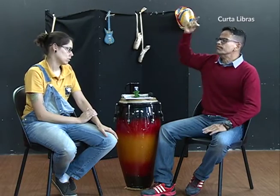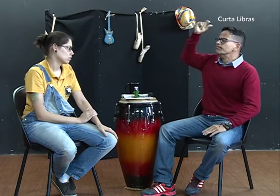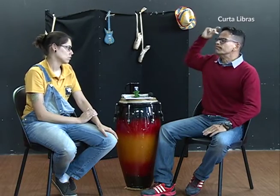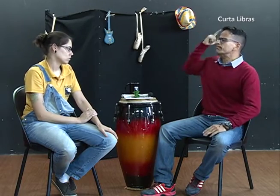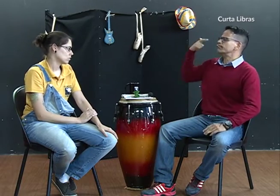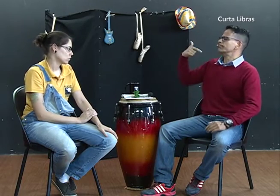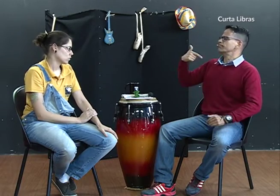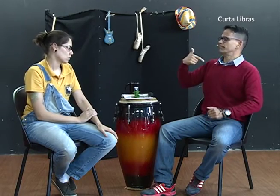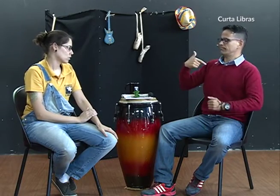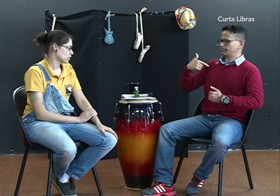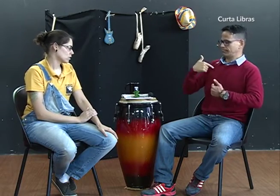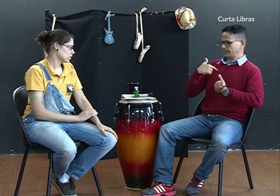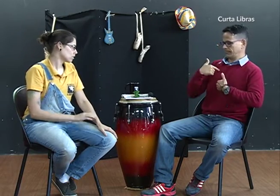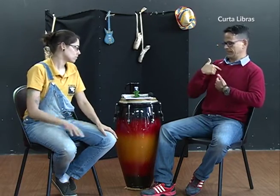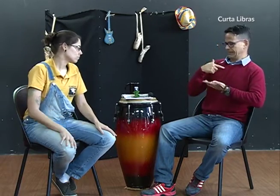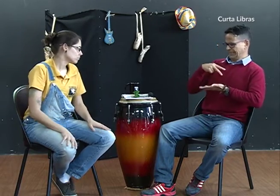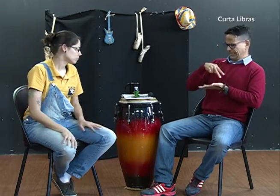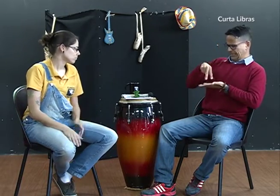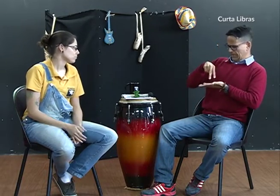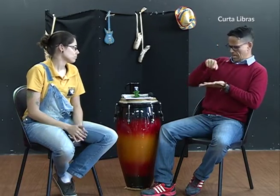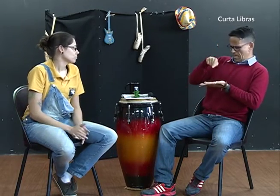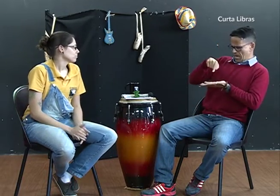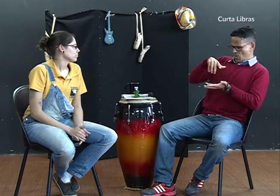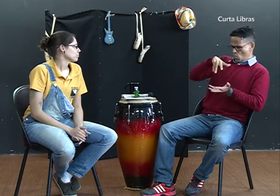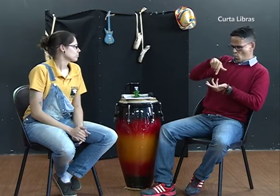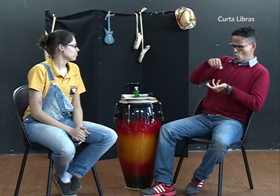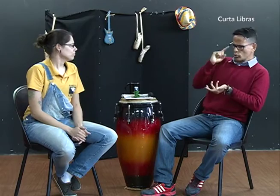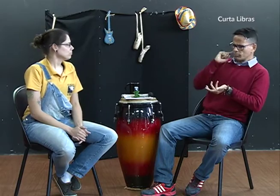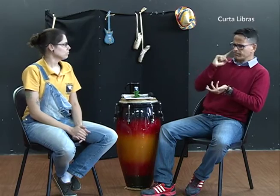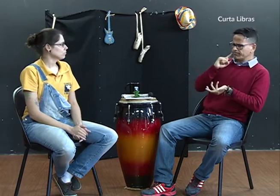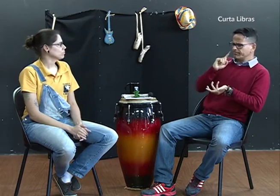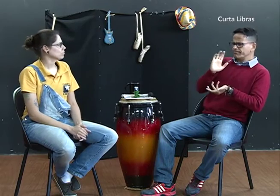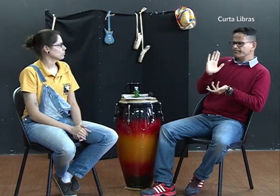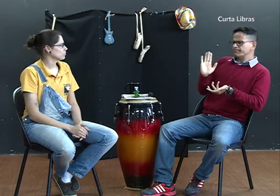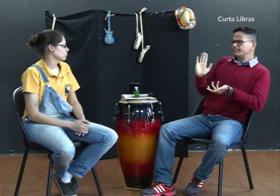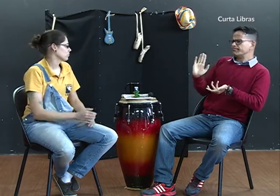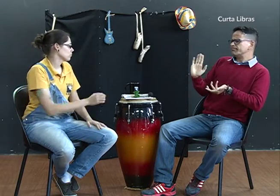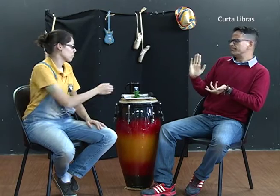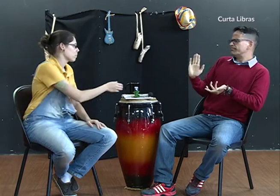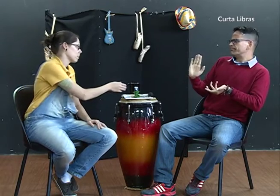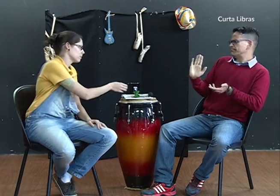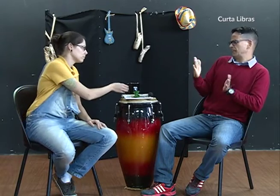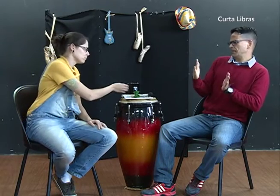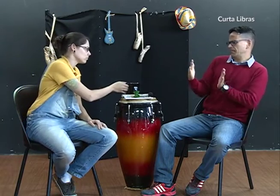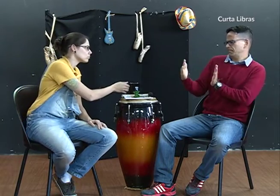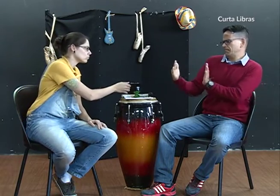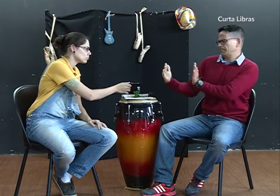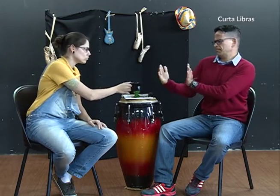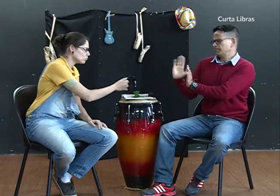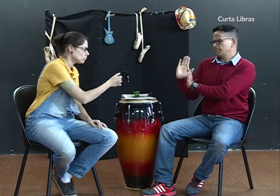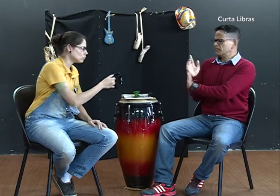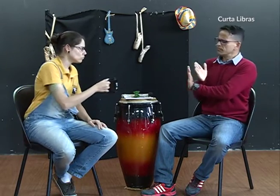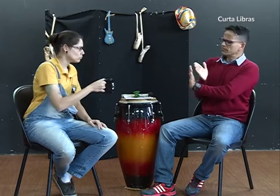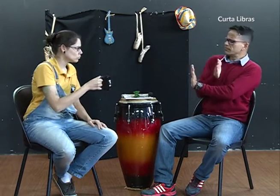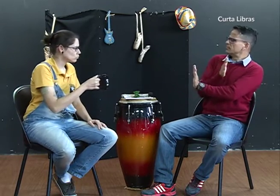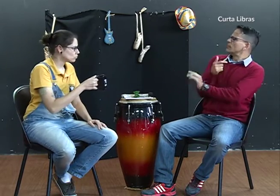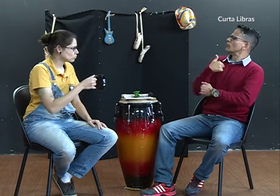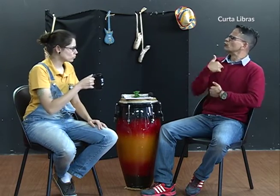Antigamente eu não sentia a dança como o dos surdos. Mas antes de falar sobre isso, eu tinha forte